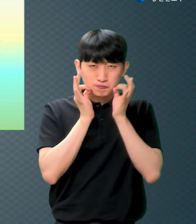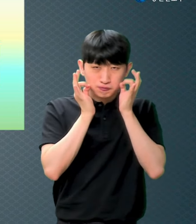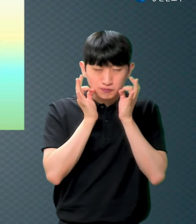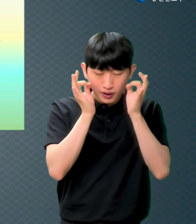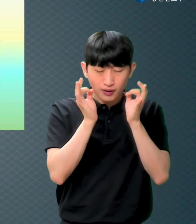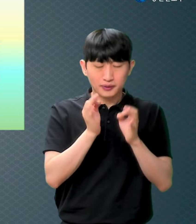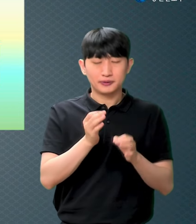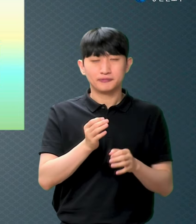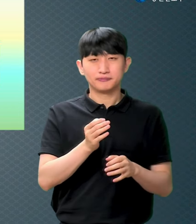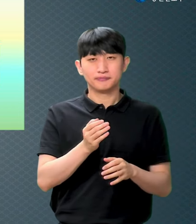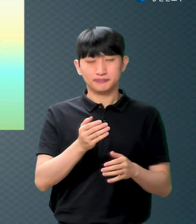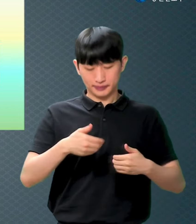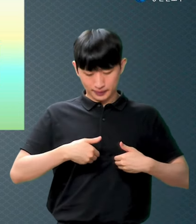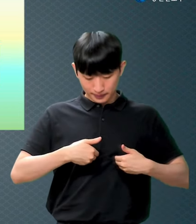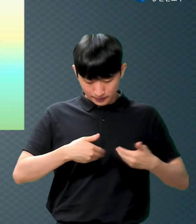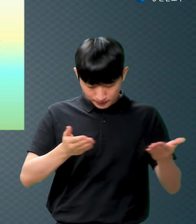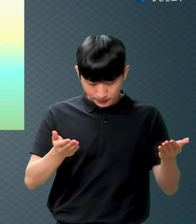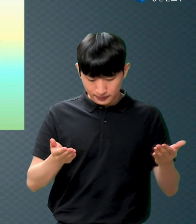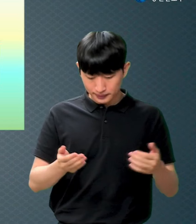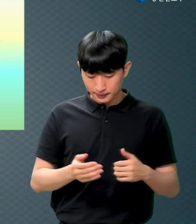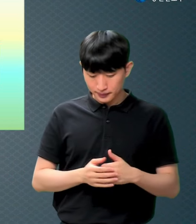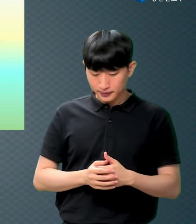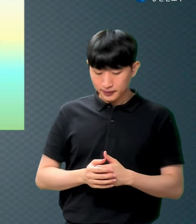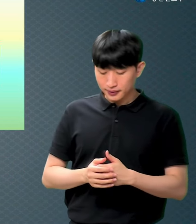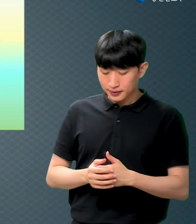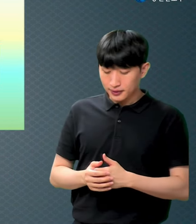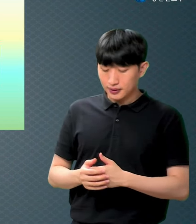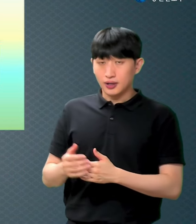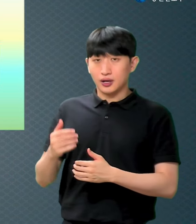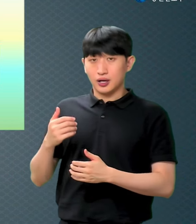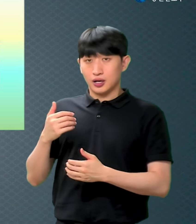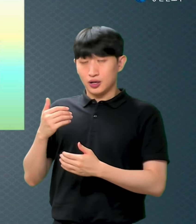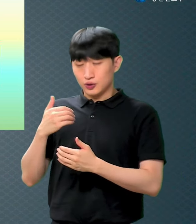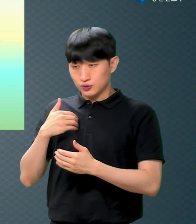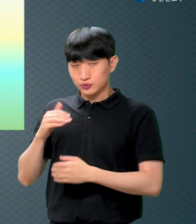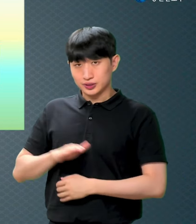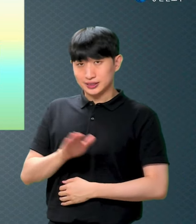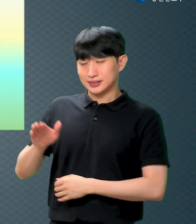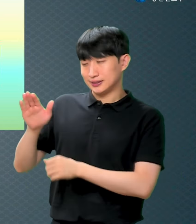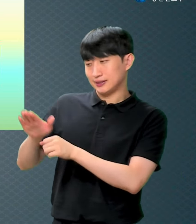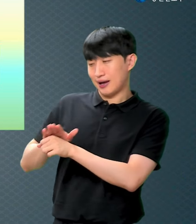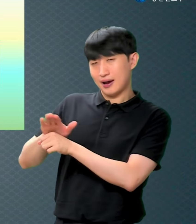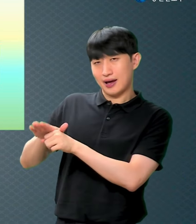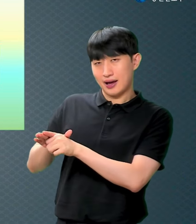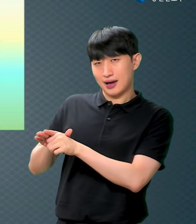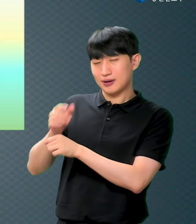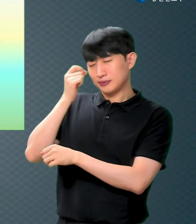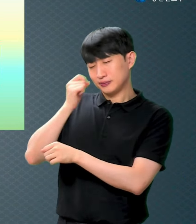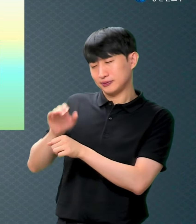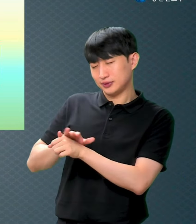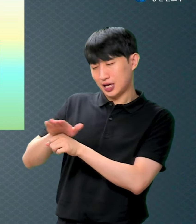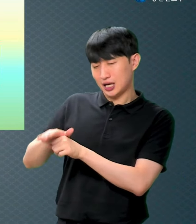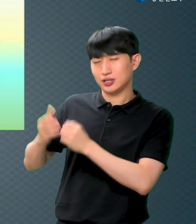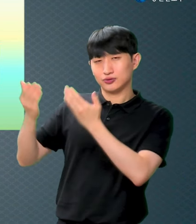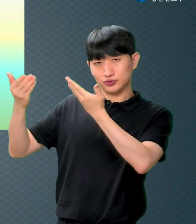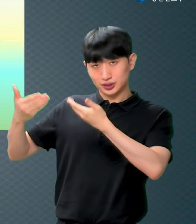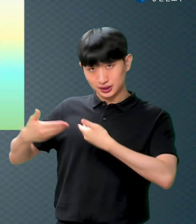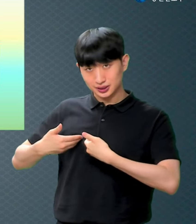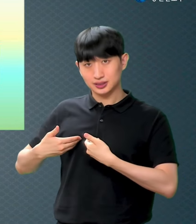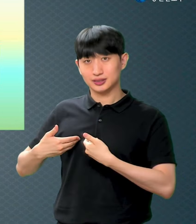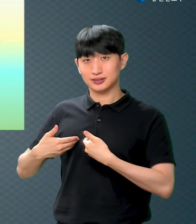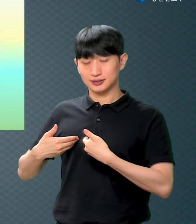극률하심을 조차 극률 우리를 불쌍히 여기는 지옥에 가는 것을 불쌍히 여기는